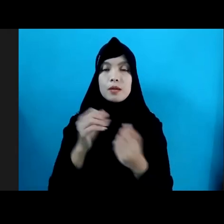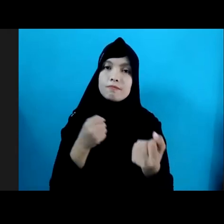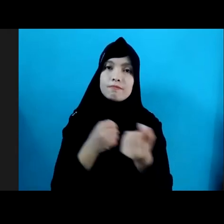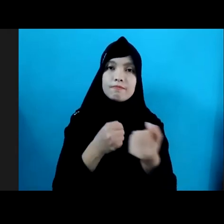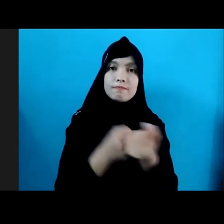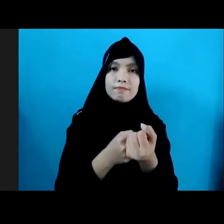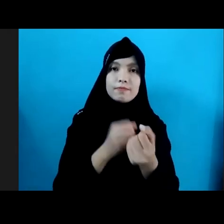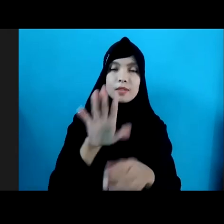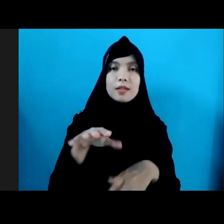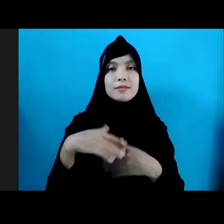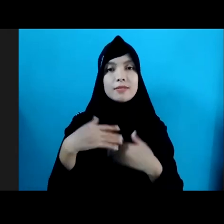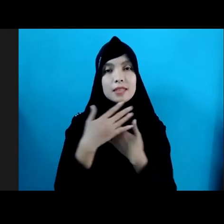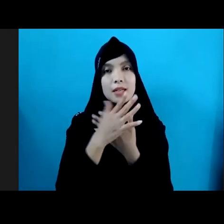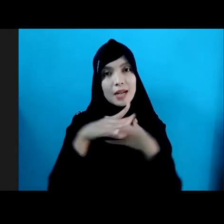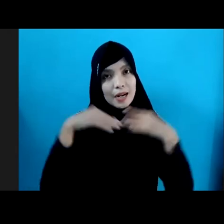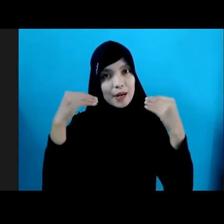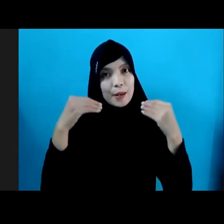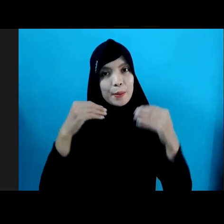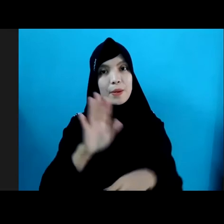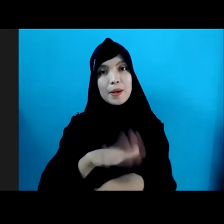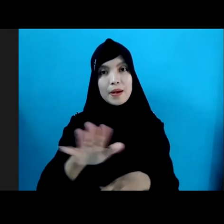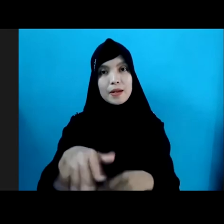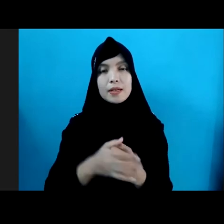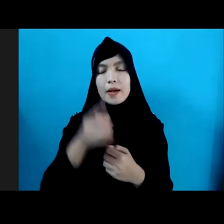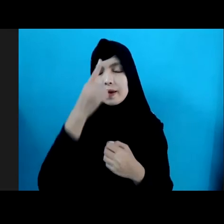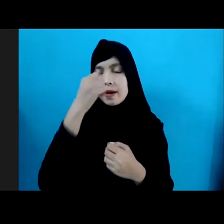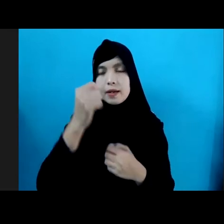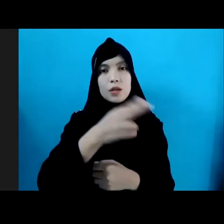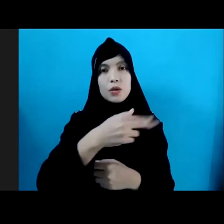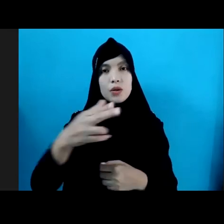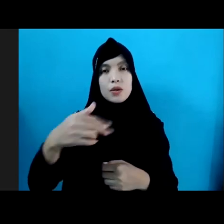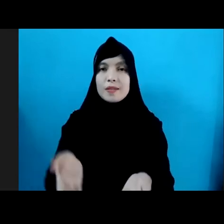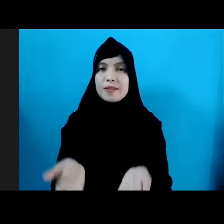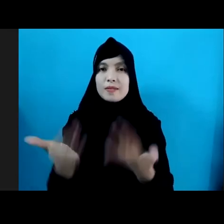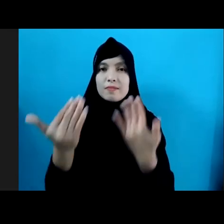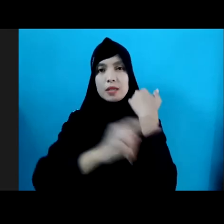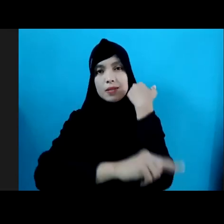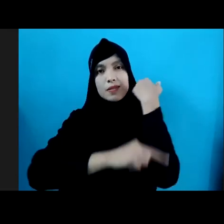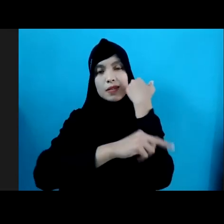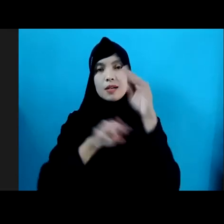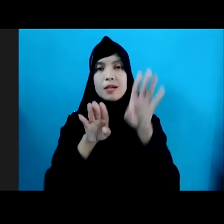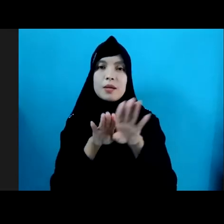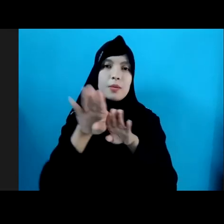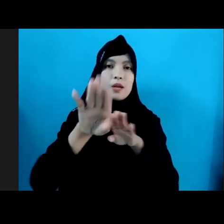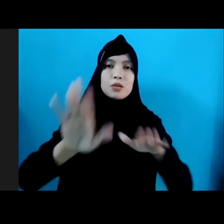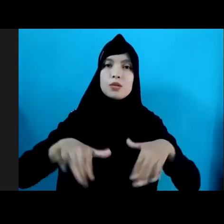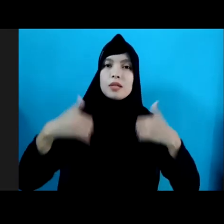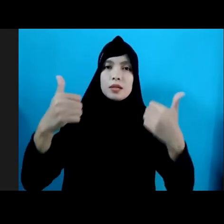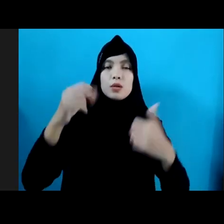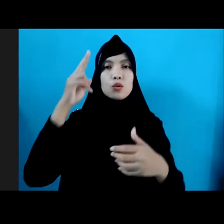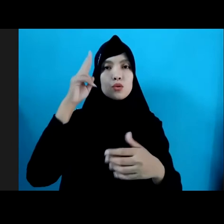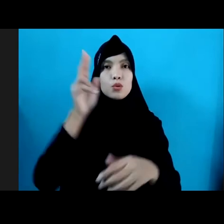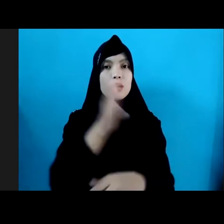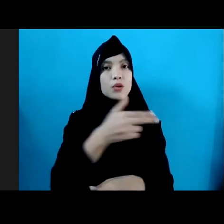dan ramah anak Yakinlah Indonesia akan bangkit menjadi negara yang maju dan hebat Menuju Indonesia